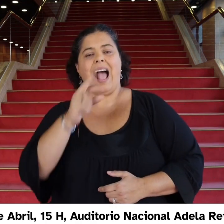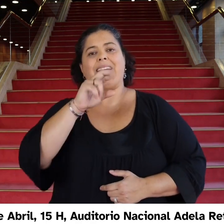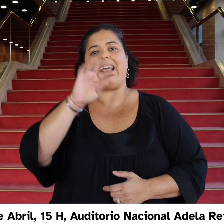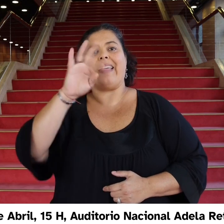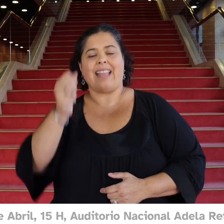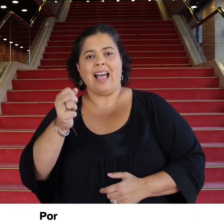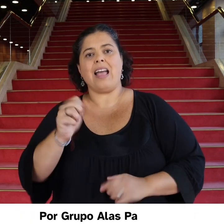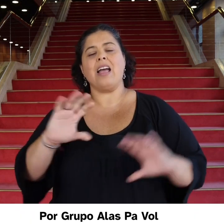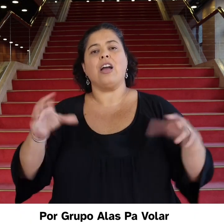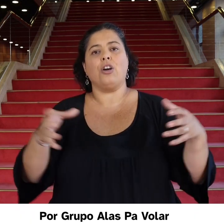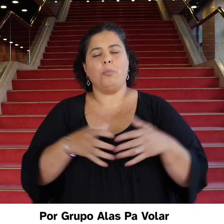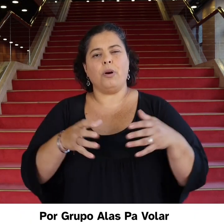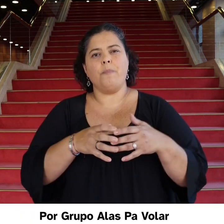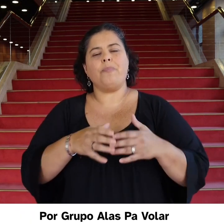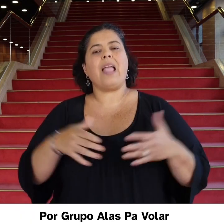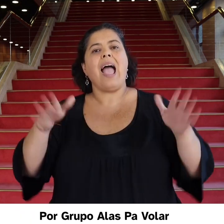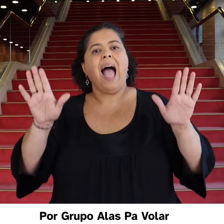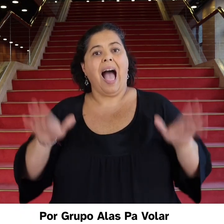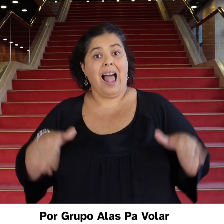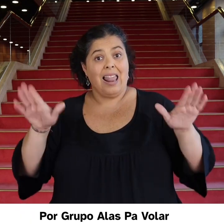Por grupo Alas Pabular